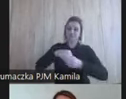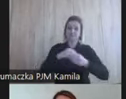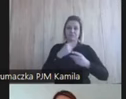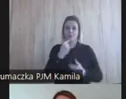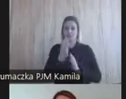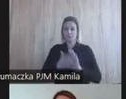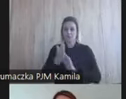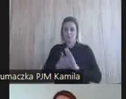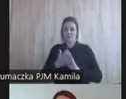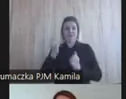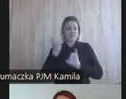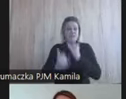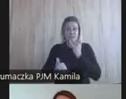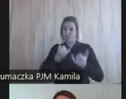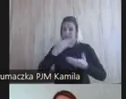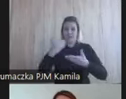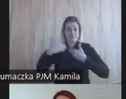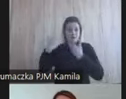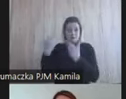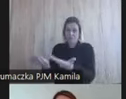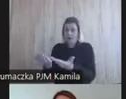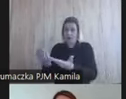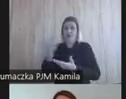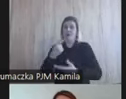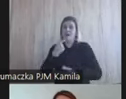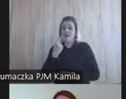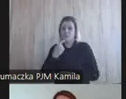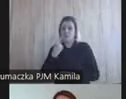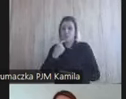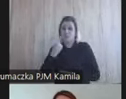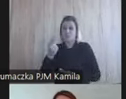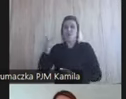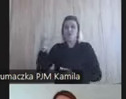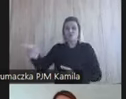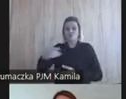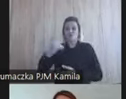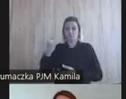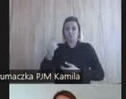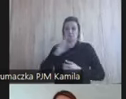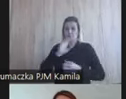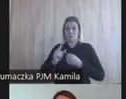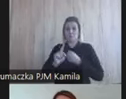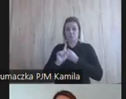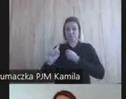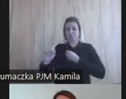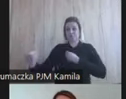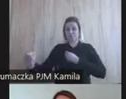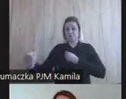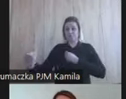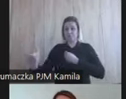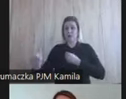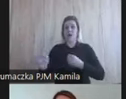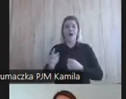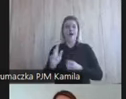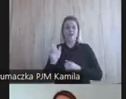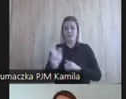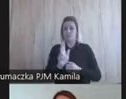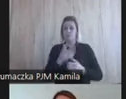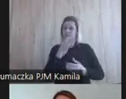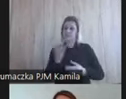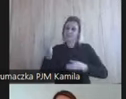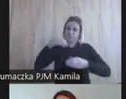języka, stworzycie dziecko, które będzie poza. A nikt nie chce być poza, nie mówiąc już o